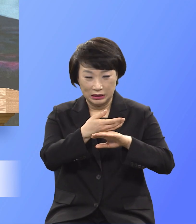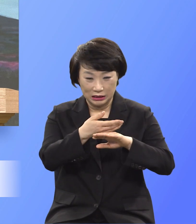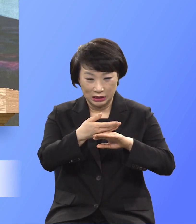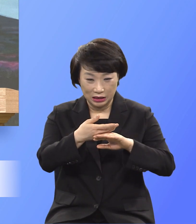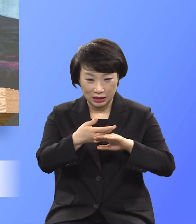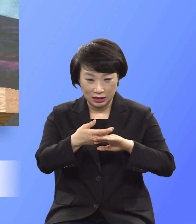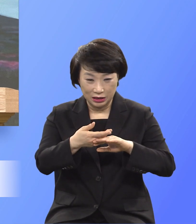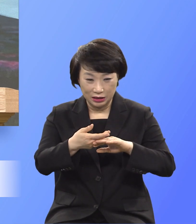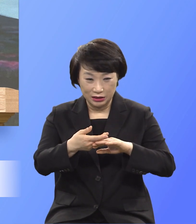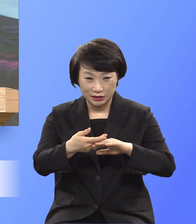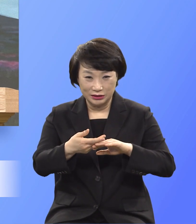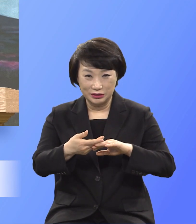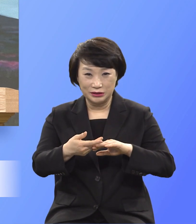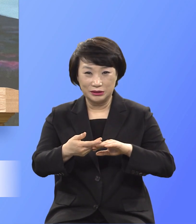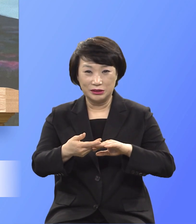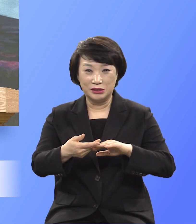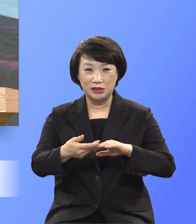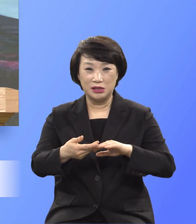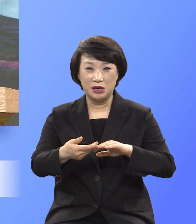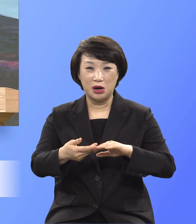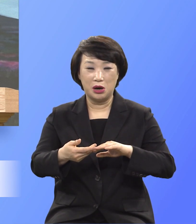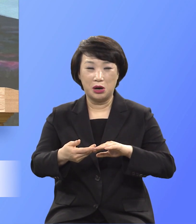흘려